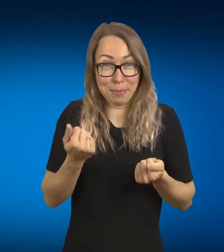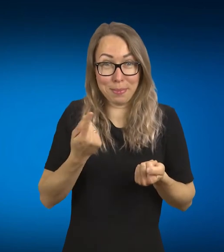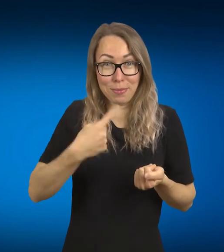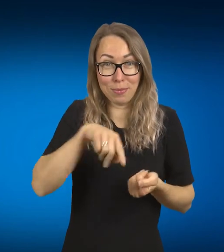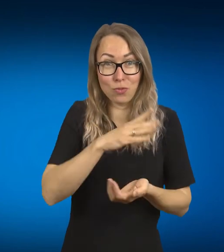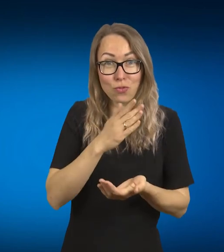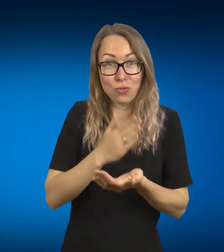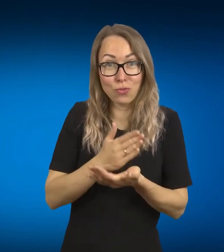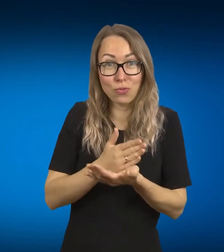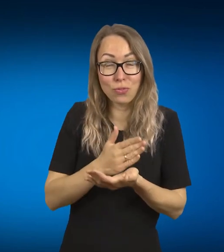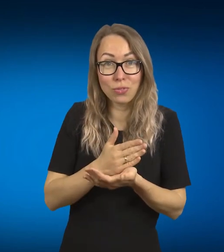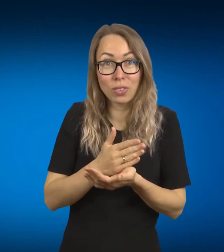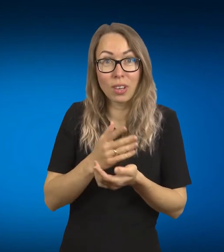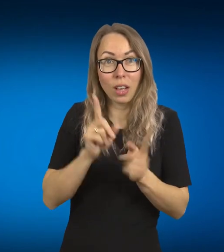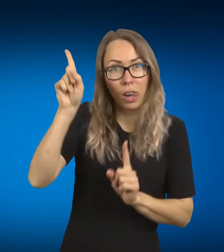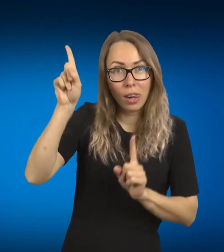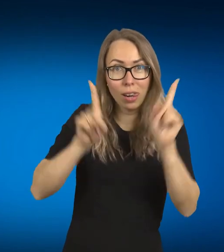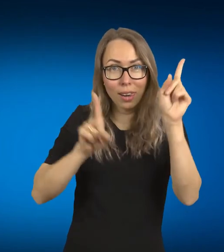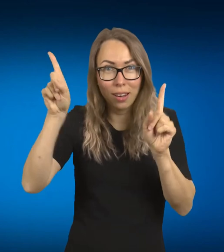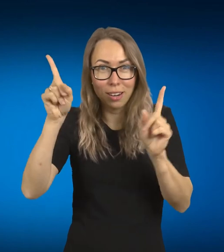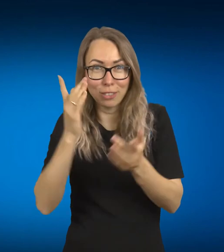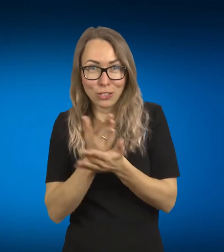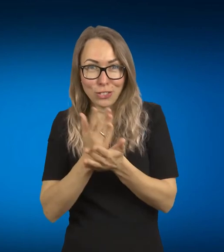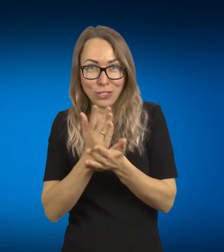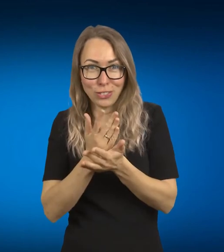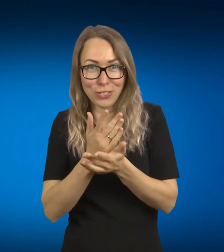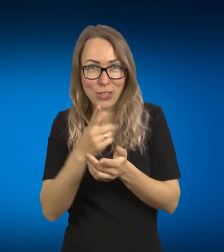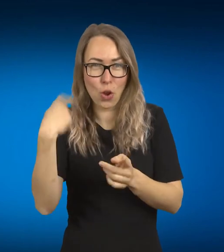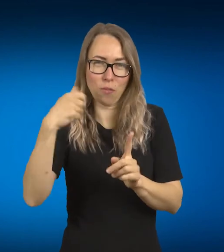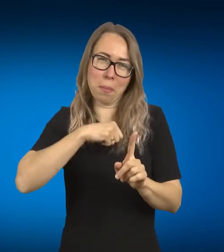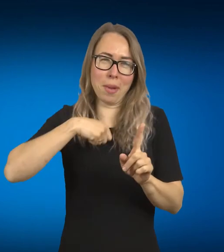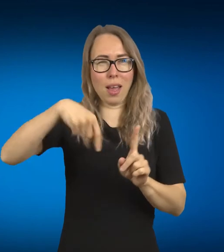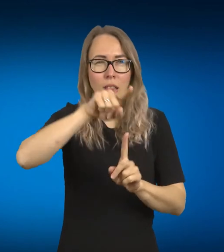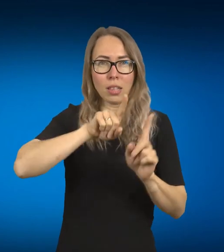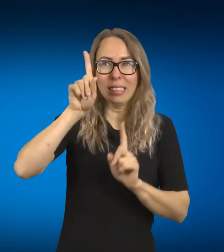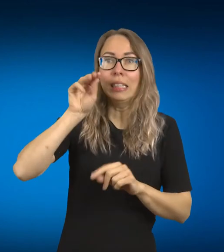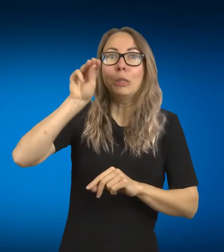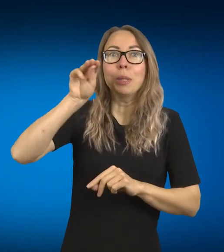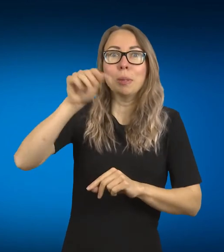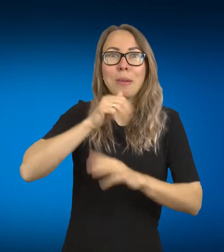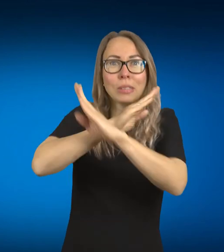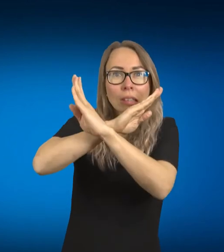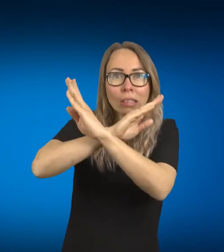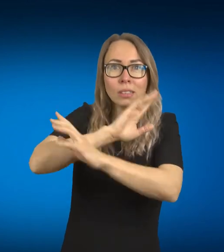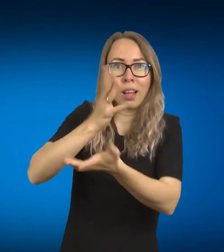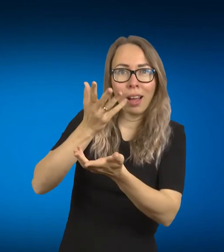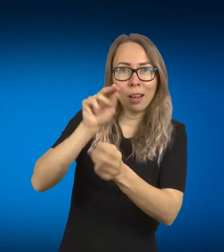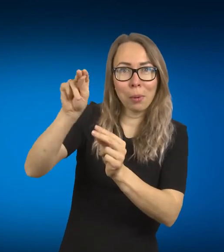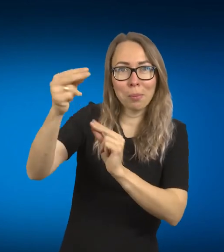kitokio būdu, ten bandom, ten sakyt, va dabar ten taip ar ne, va, ne. Tai šitoj vietoj gal ta kalba kaip tik dar suteikia, tam tikra dar